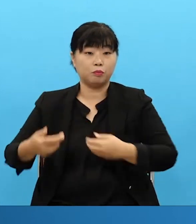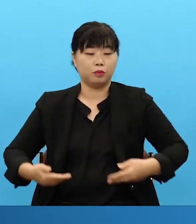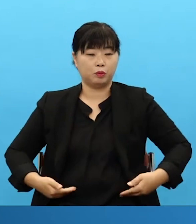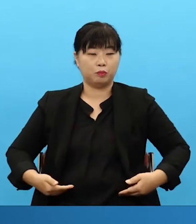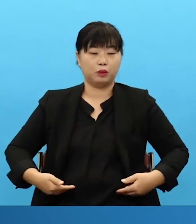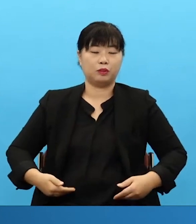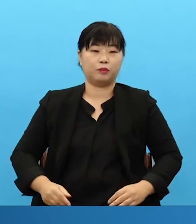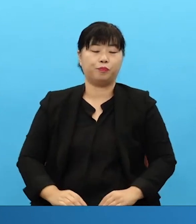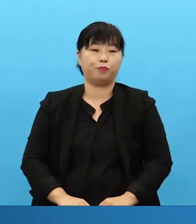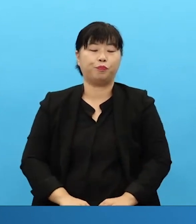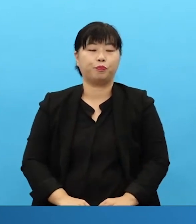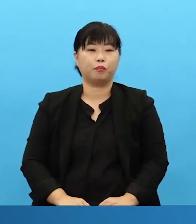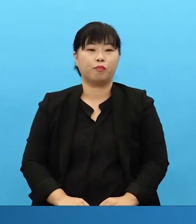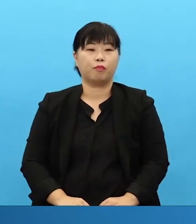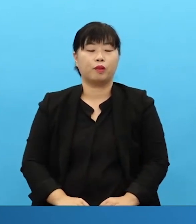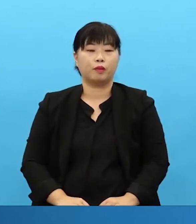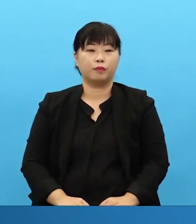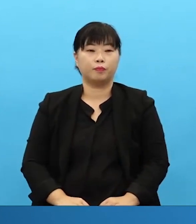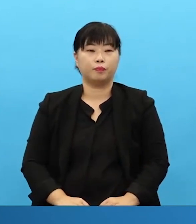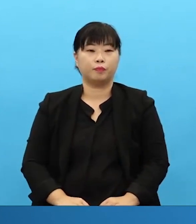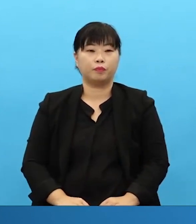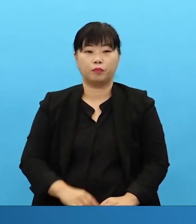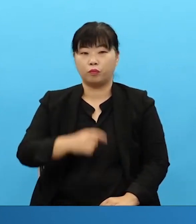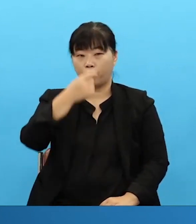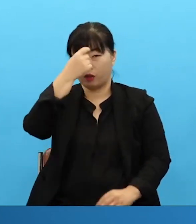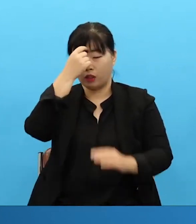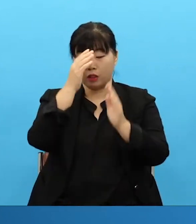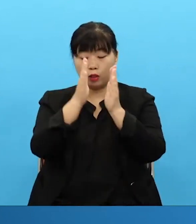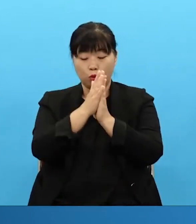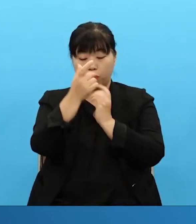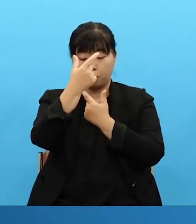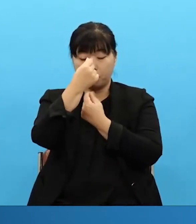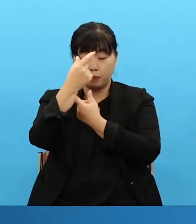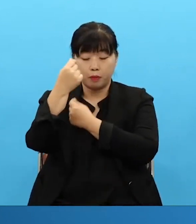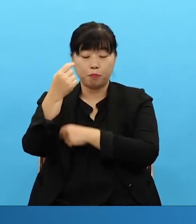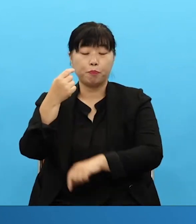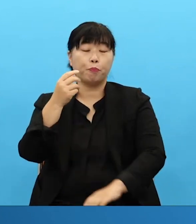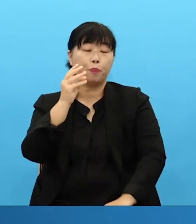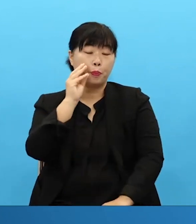기도의 리듬 찾은 걸 보고 이렇게 쓸 수 있습니다.